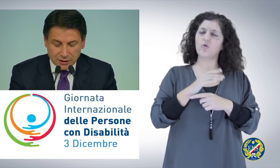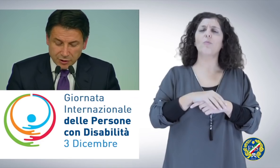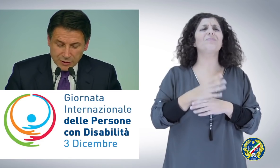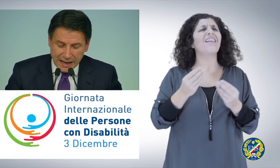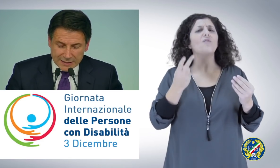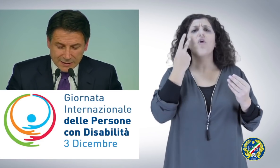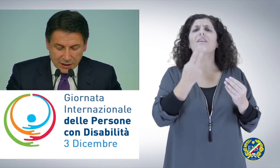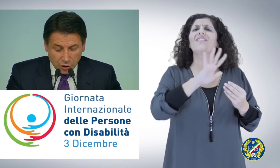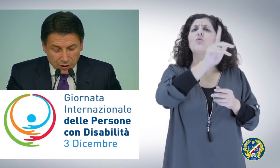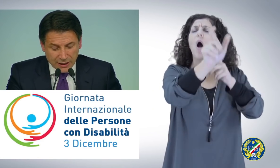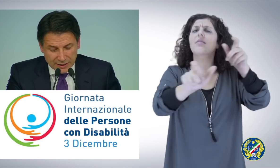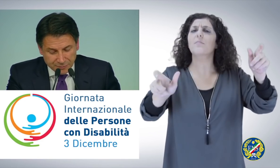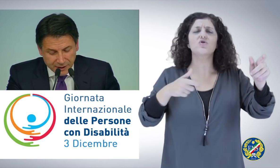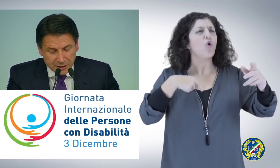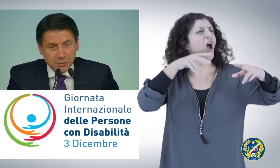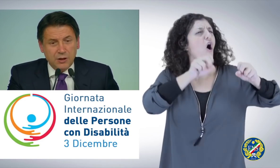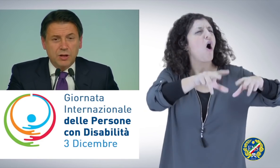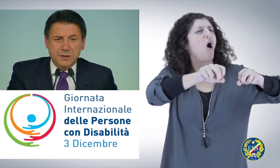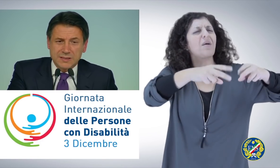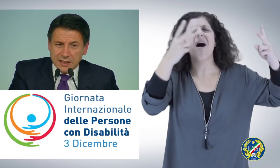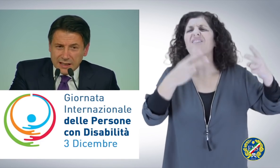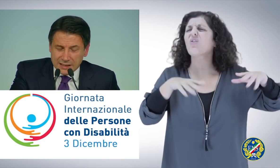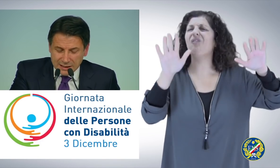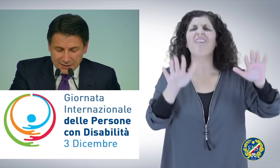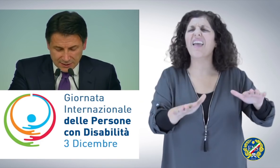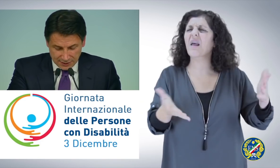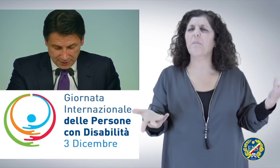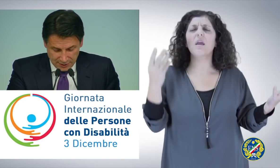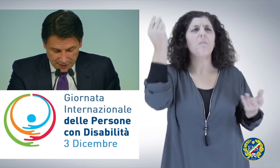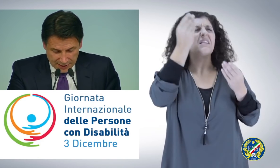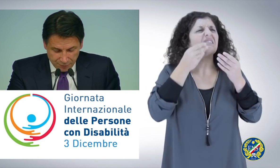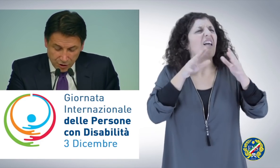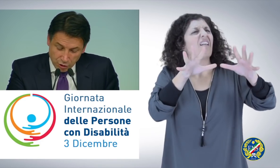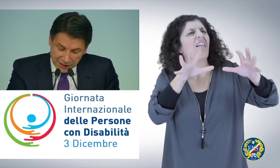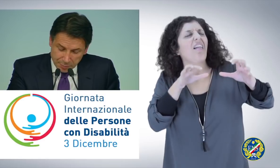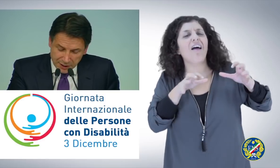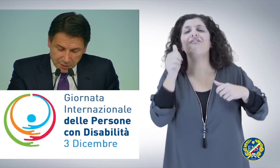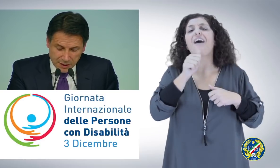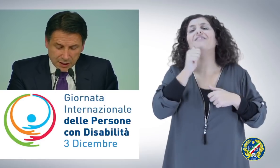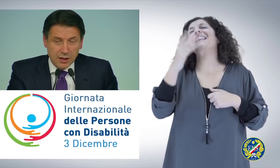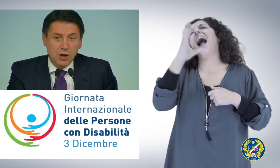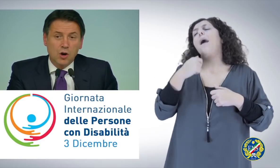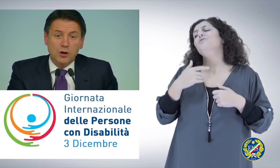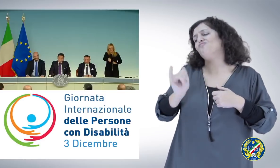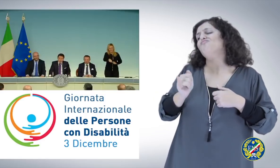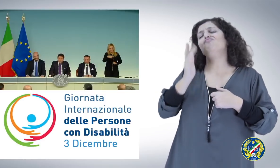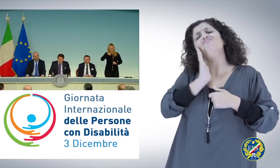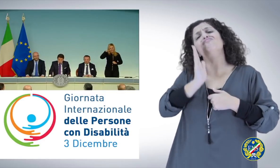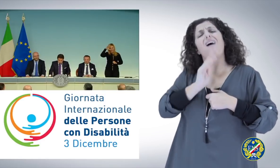volte vedo gli altri correre da fermi con i pensieri inariditi che fingono di capirmi con il loro falso